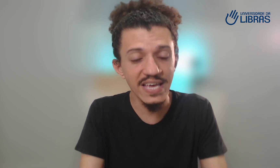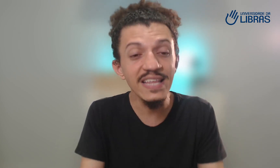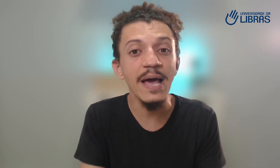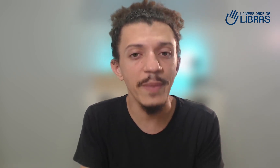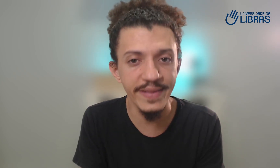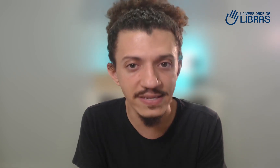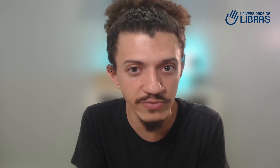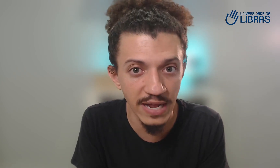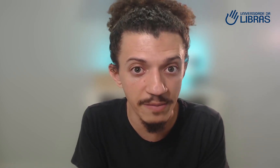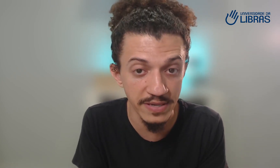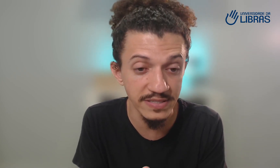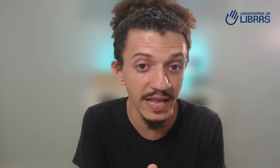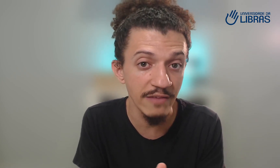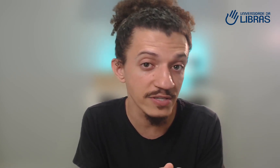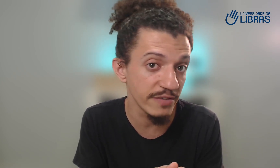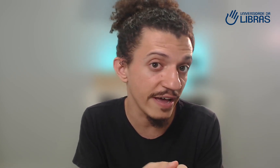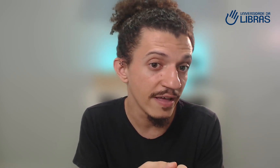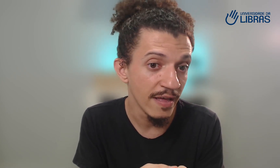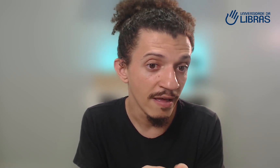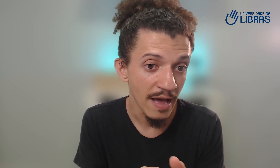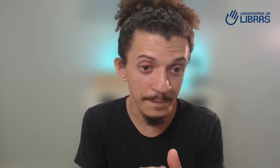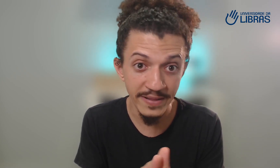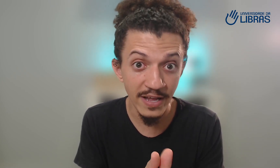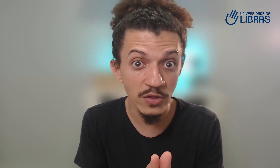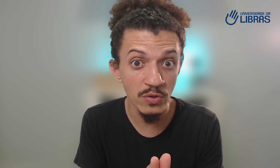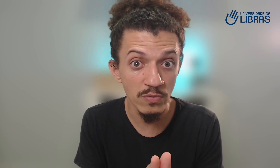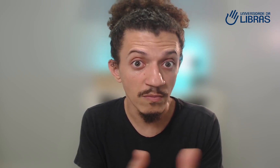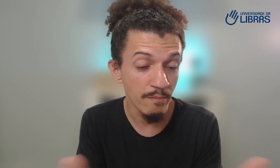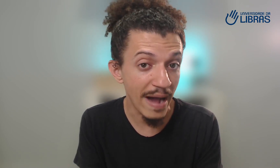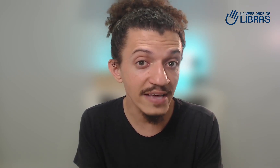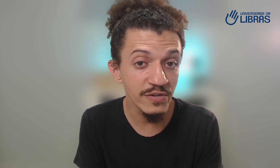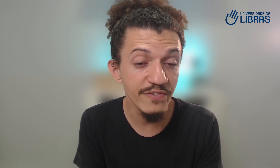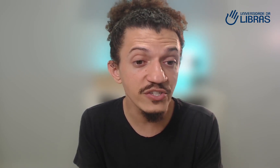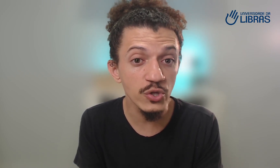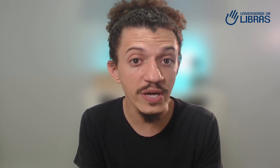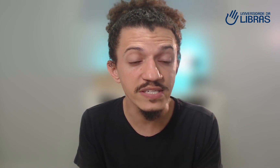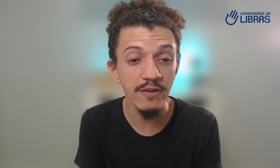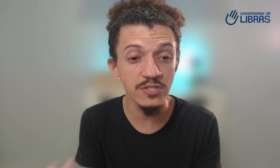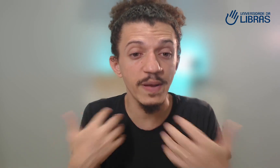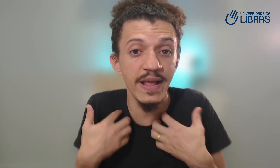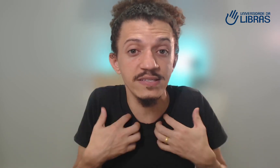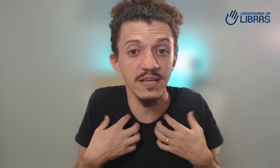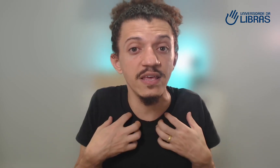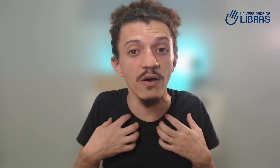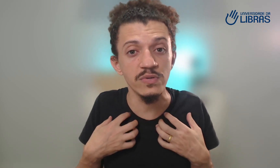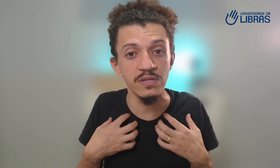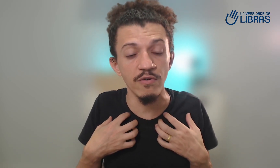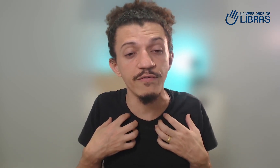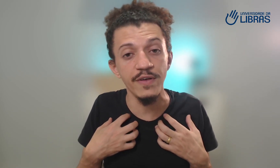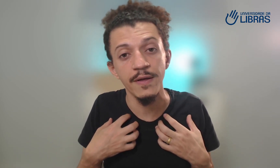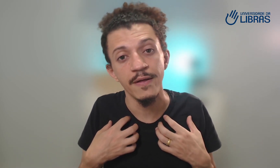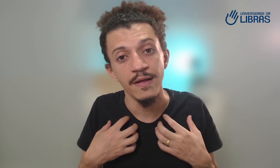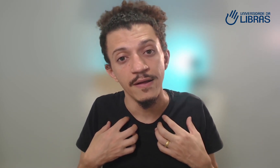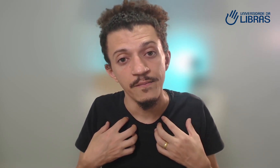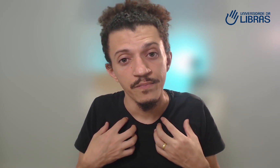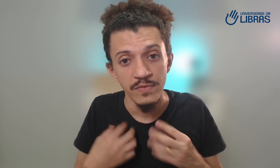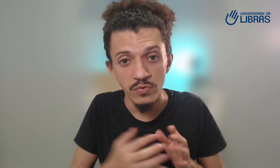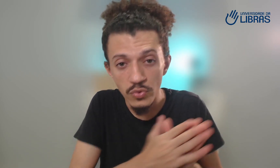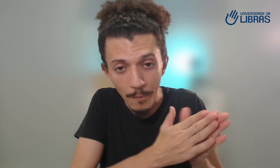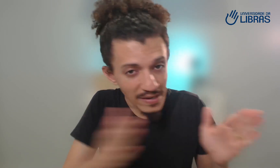interpretação na Libras. Nele você vai aprender mais de 22 anos de experiência que eu desenvolvi, tudo passo